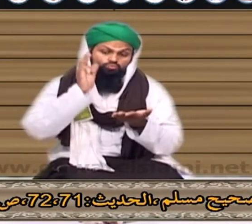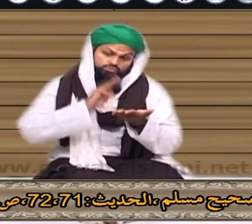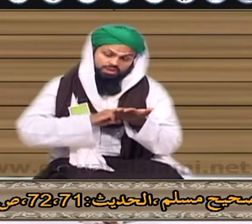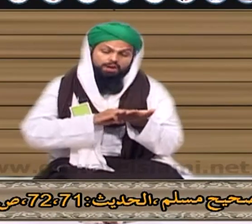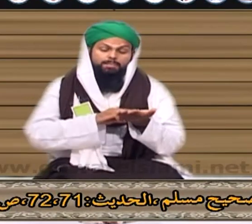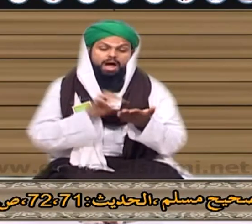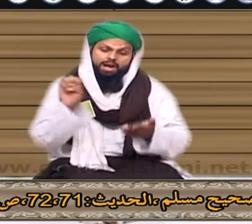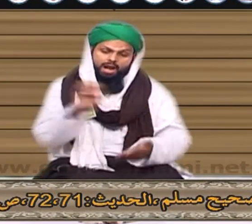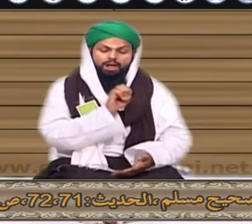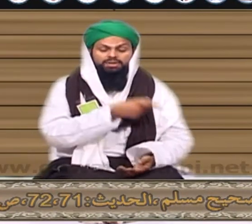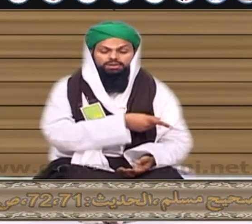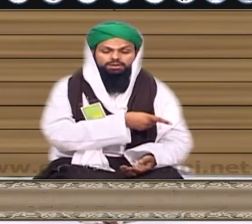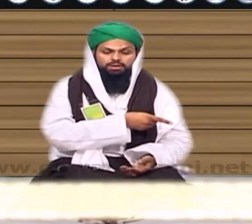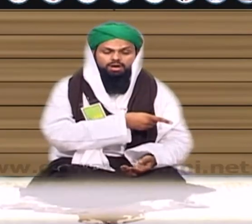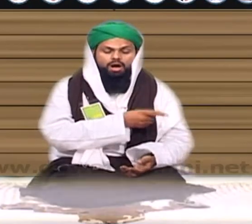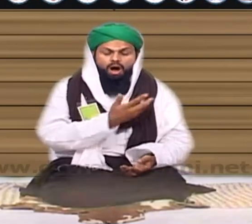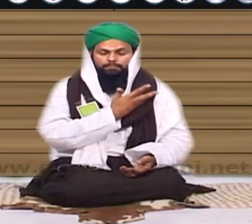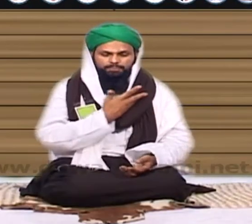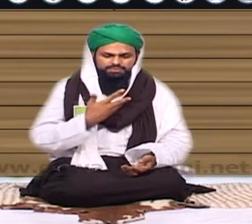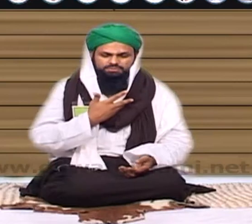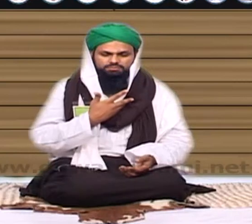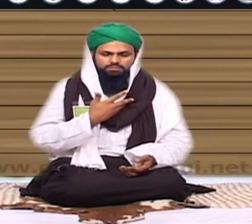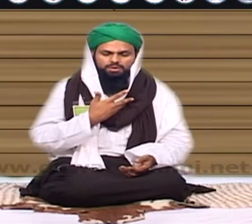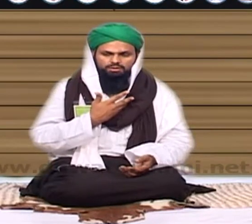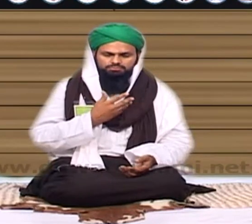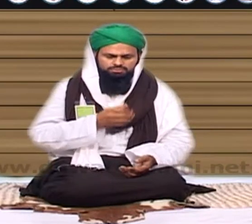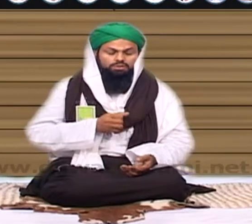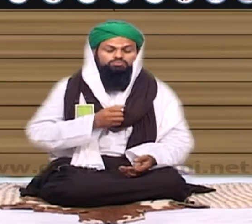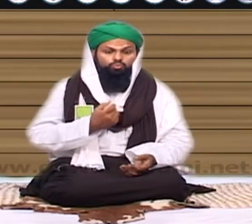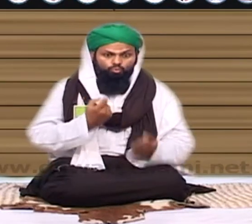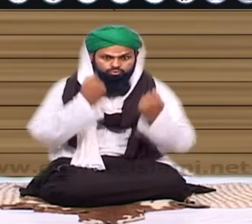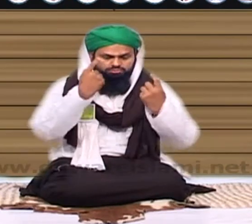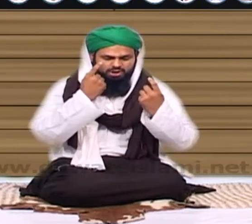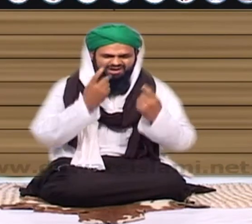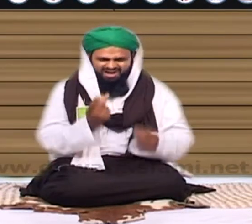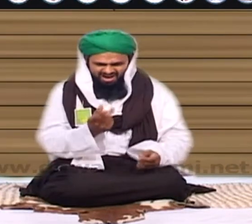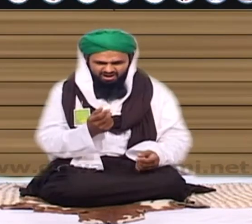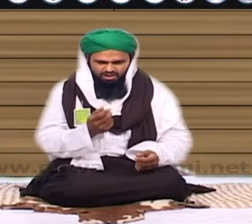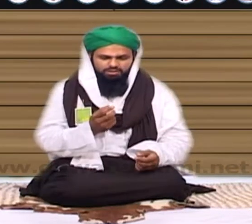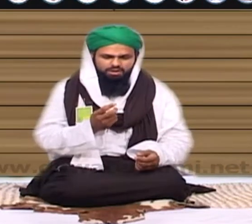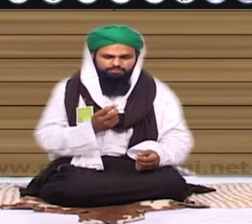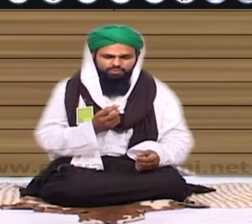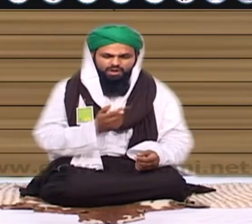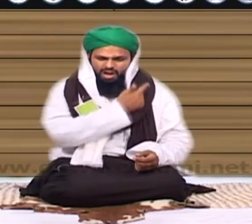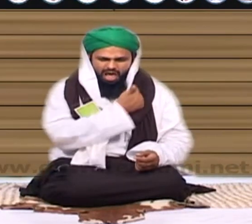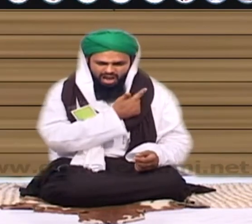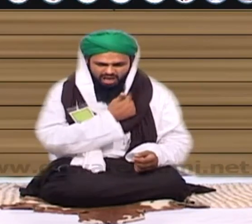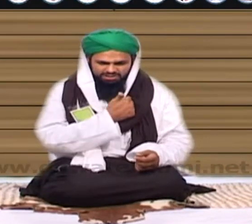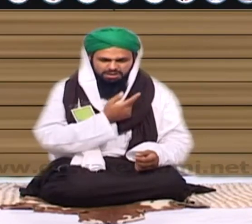پسند کرتے ہیں جب ہی تو آئیں گے کوئی دھونس دھمکی آپ کو یہاں نہیں لائیں کوئی لالس نہیں لائیں کوئی رقم آپ کو نہیں بھٹیں گے